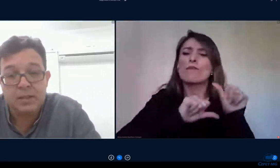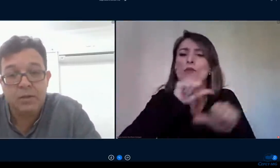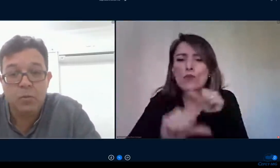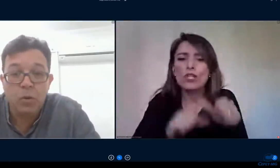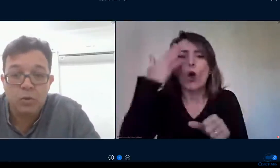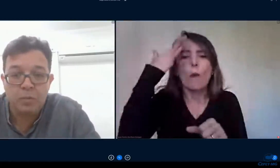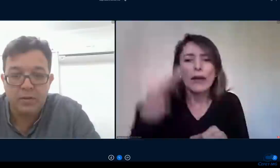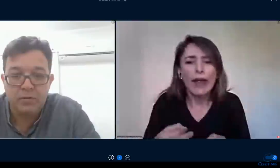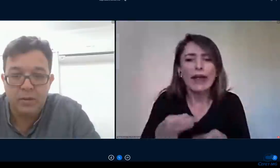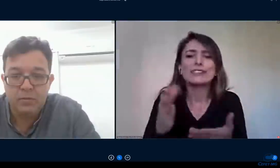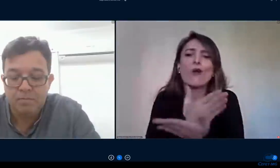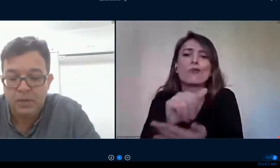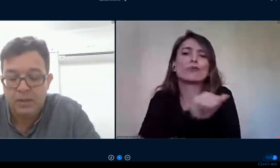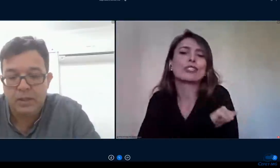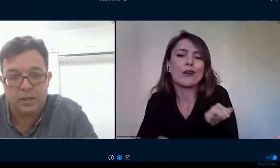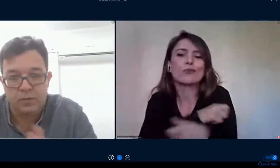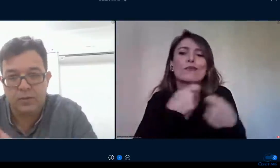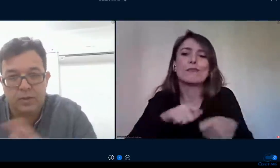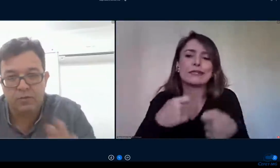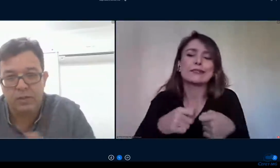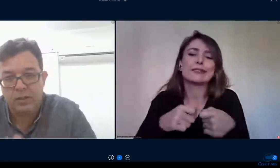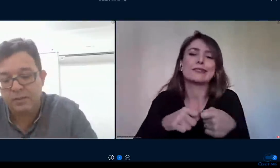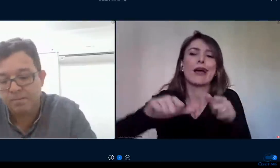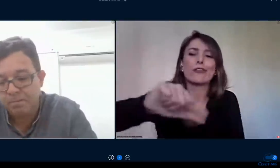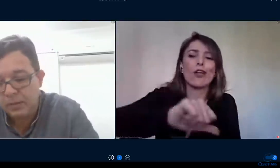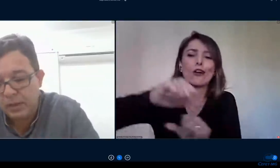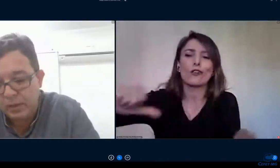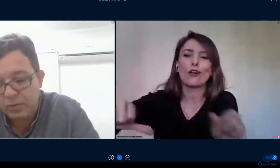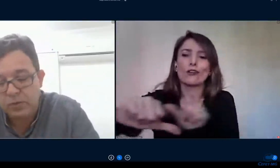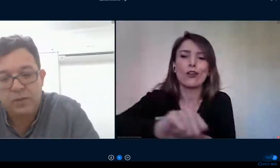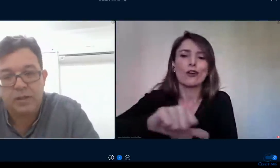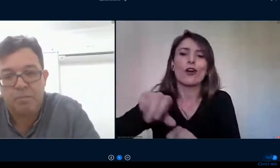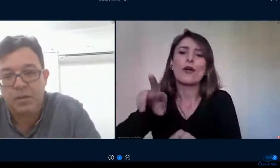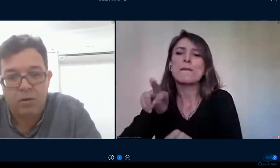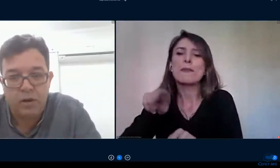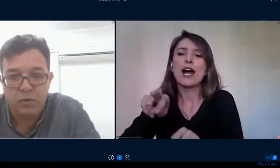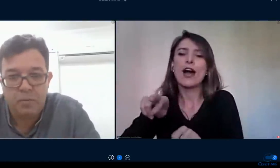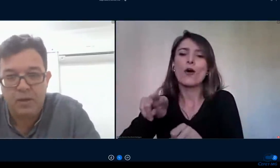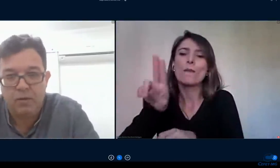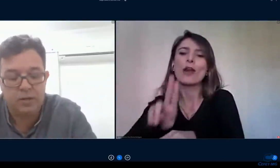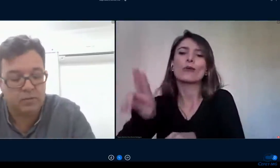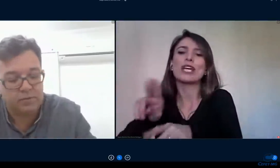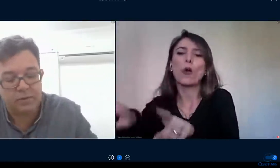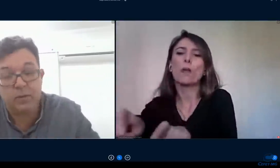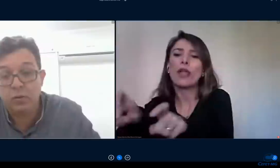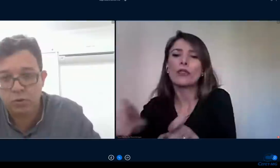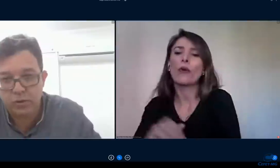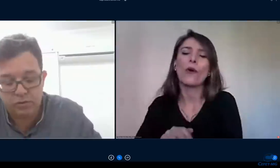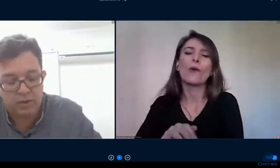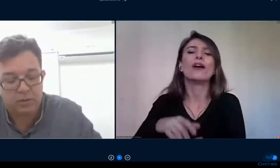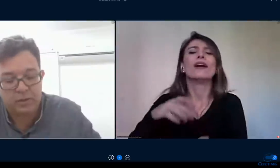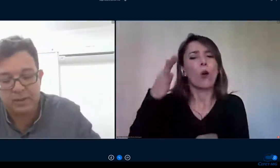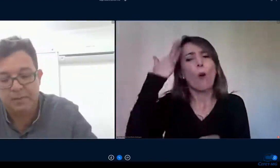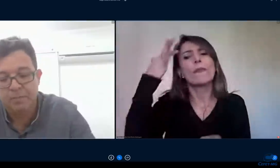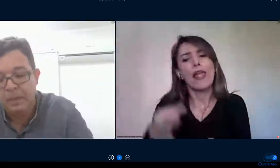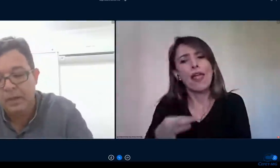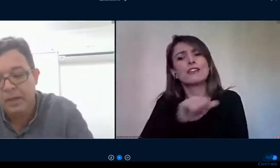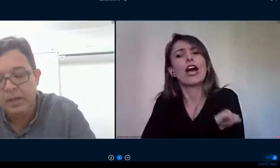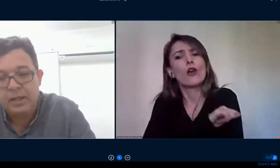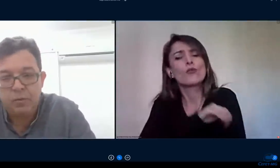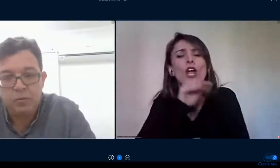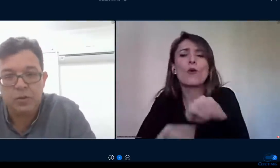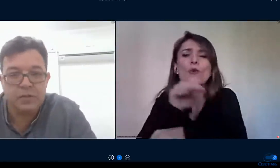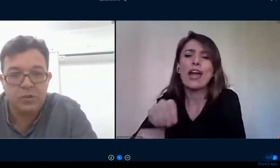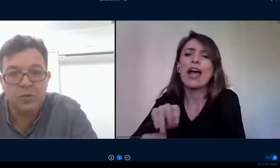mas você tem um outro perfil e aqui não significa que eu estou dizendo que é pior ou melhor eu não estou fazendo nenhum juízo de valor tá